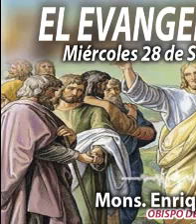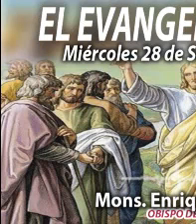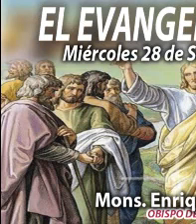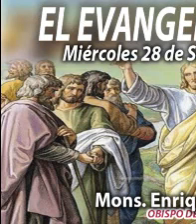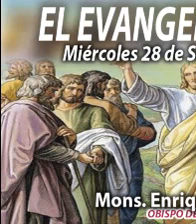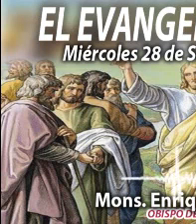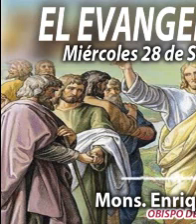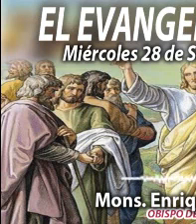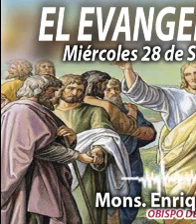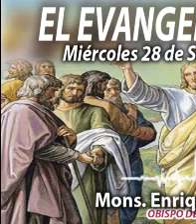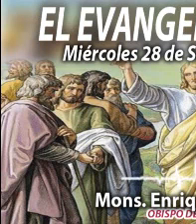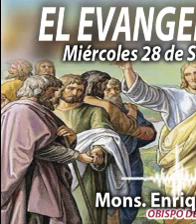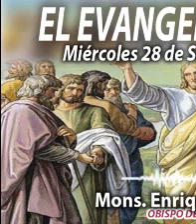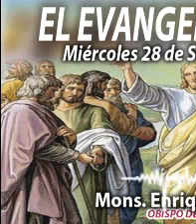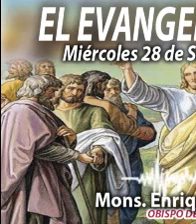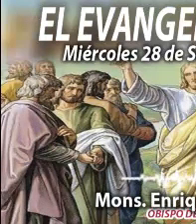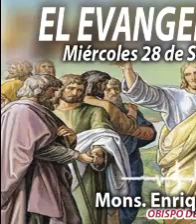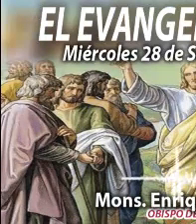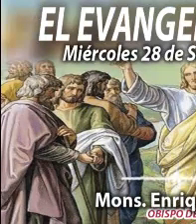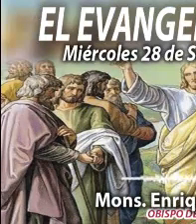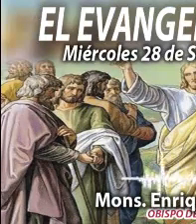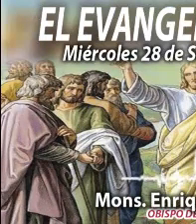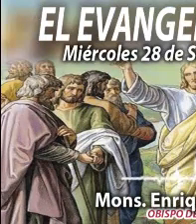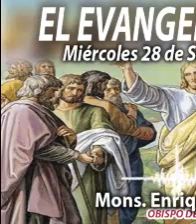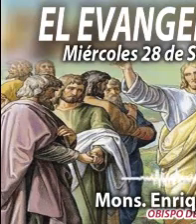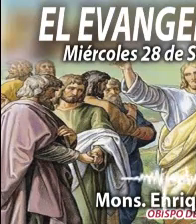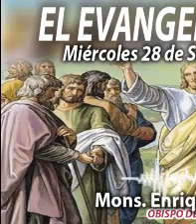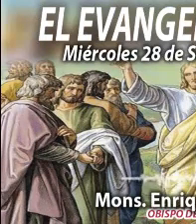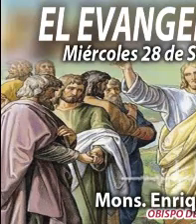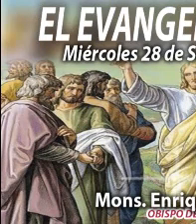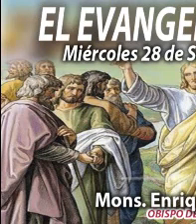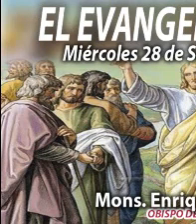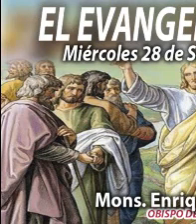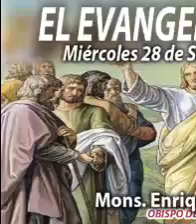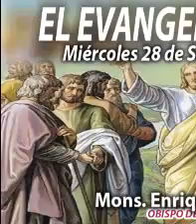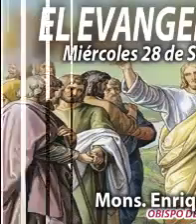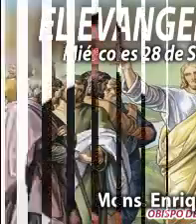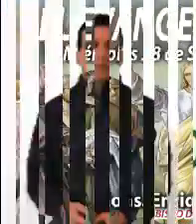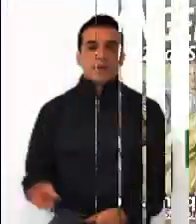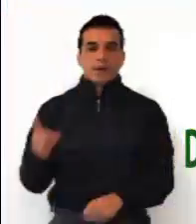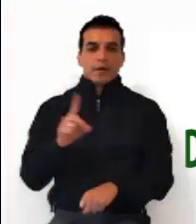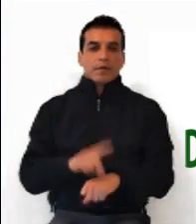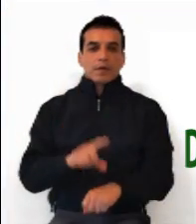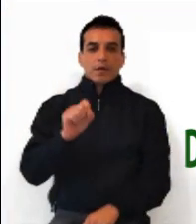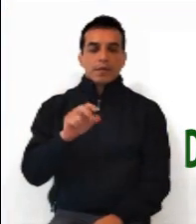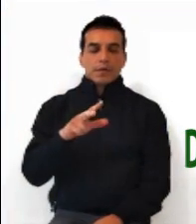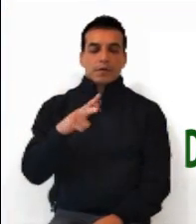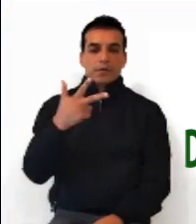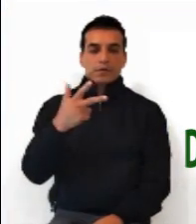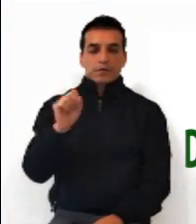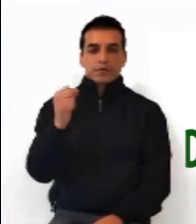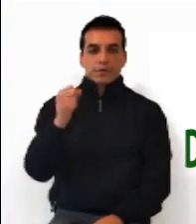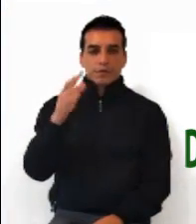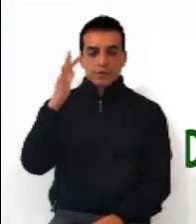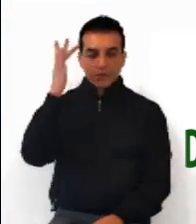Alimentame, sálame, acompáñame. 28 de